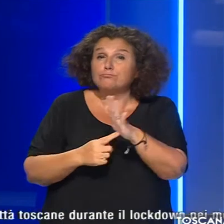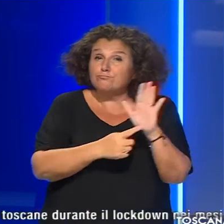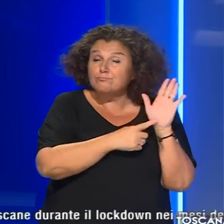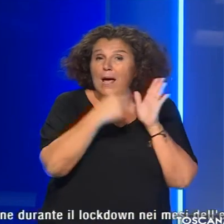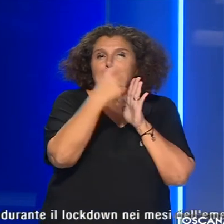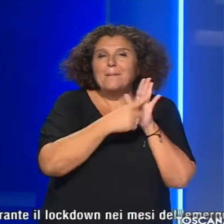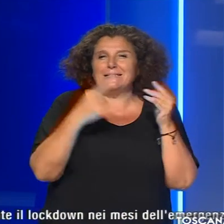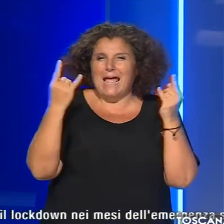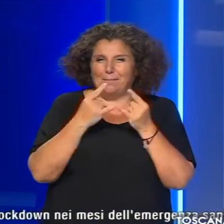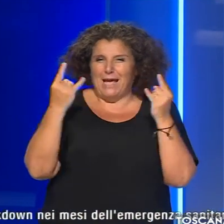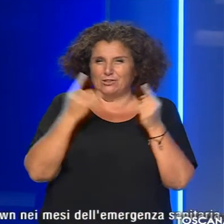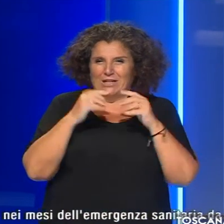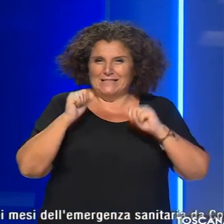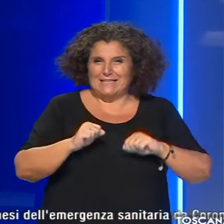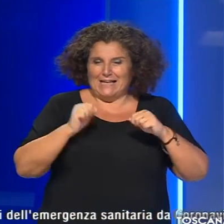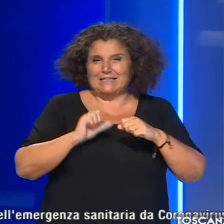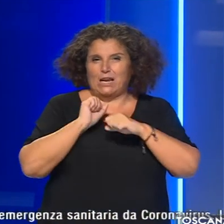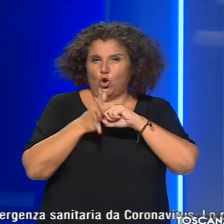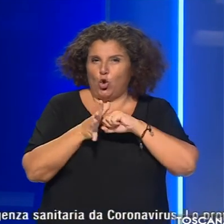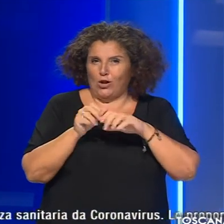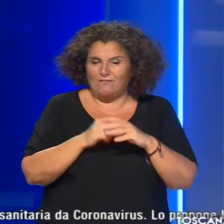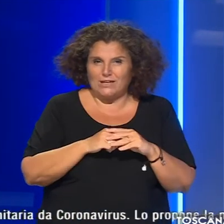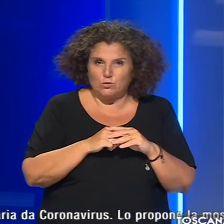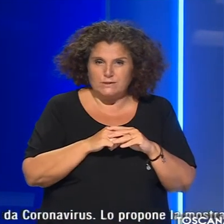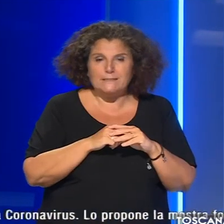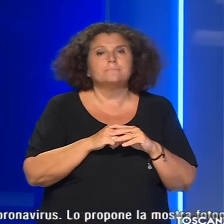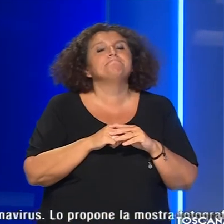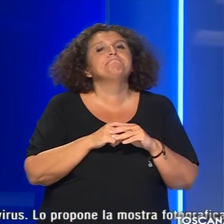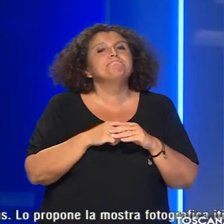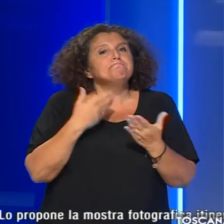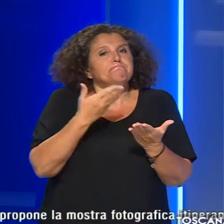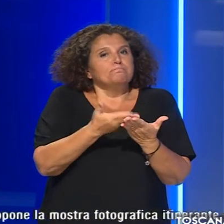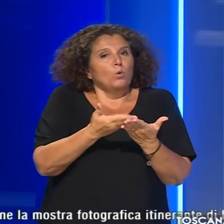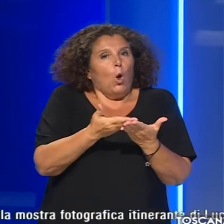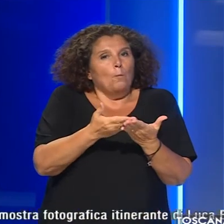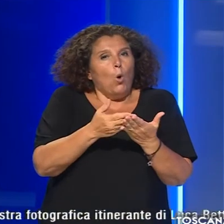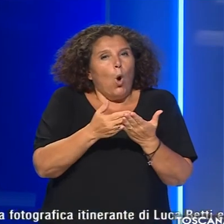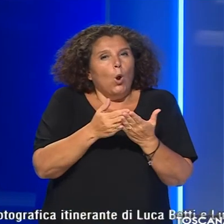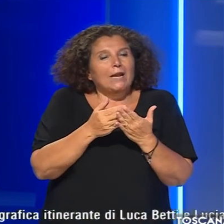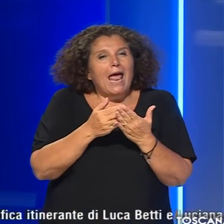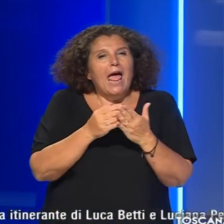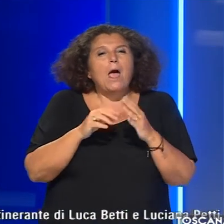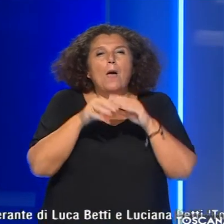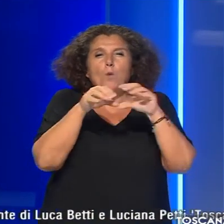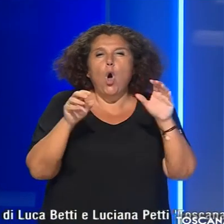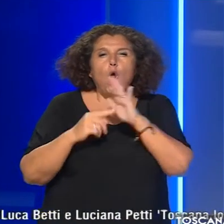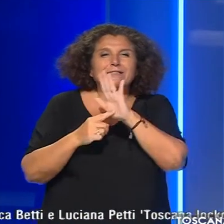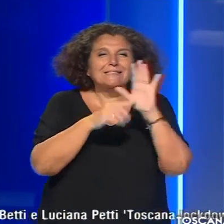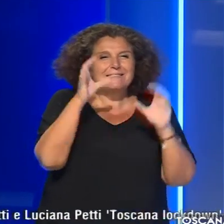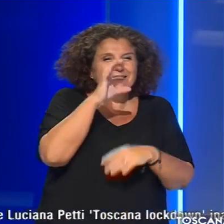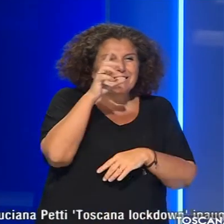mesi dell'emergenza sanitaria da coronavirus. lo propone la mostra fotografica